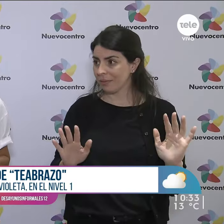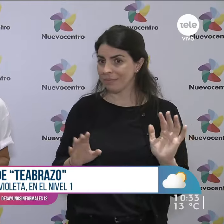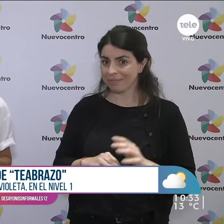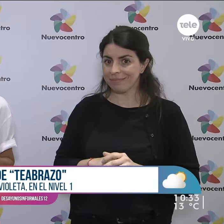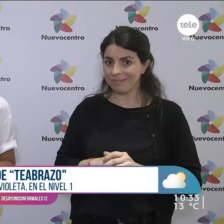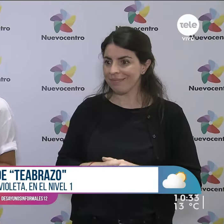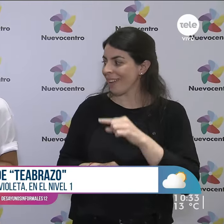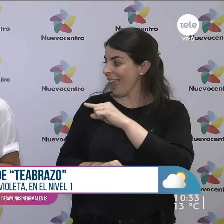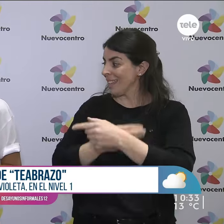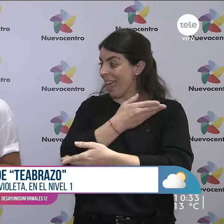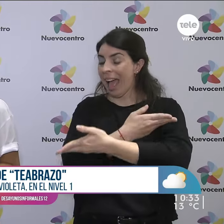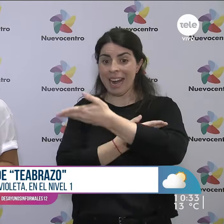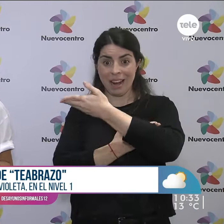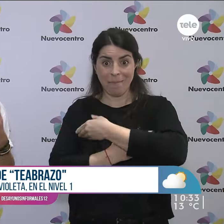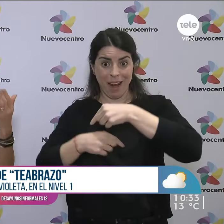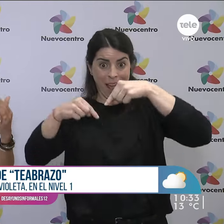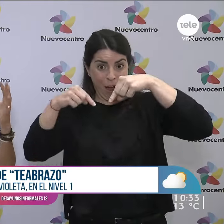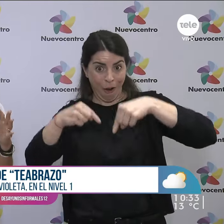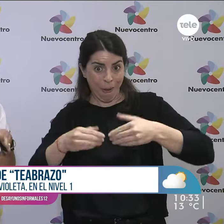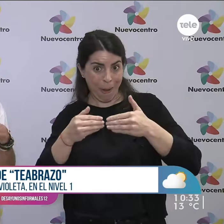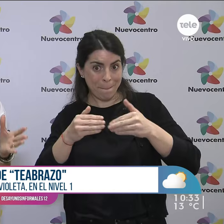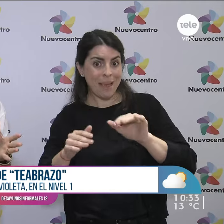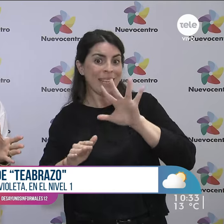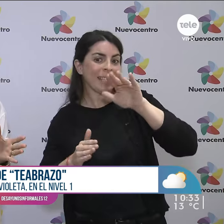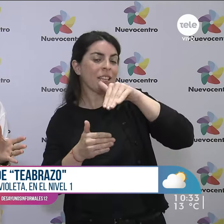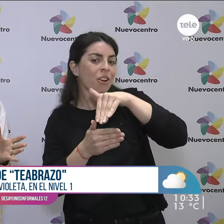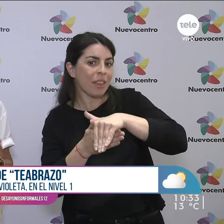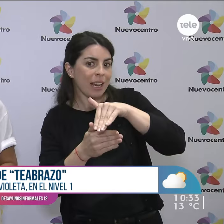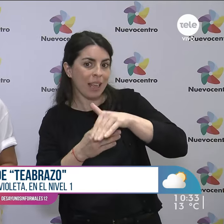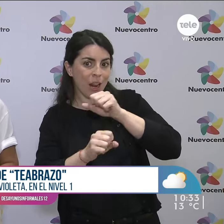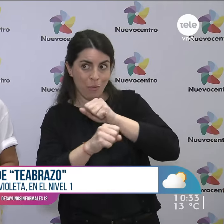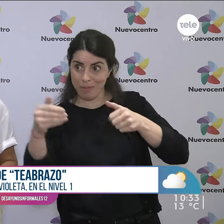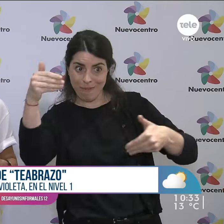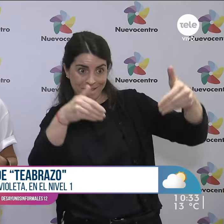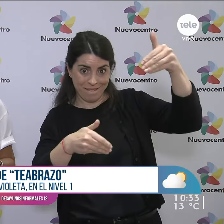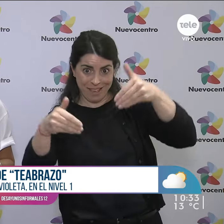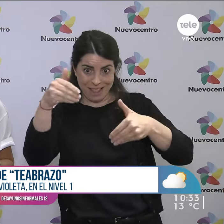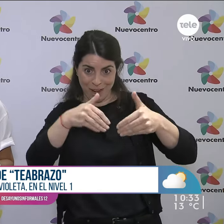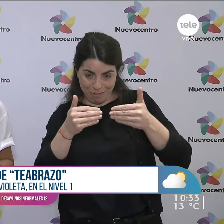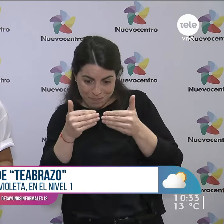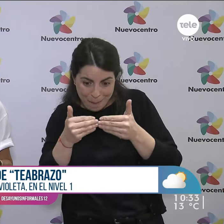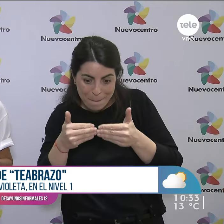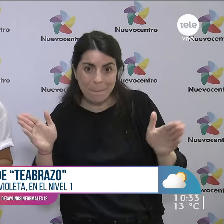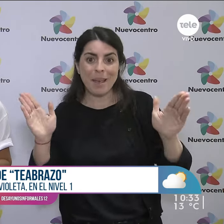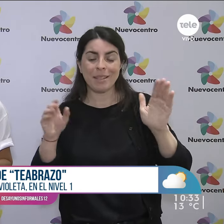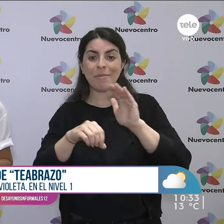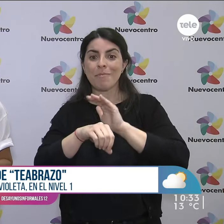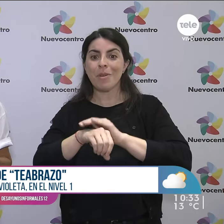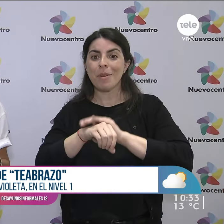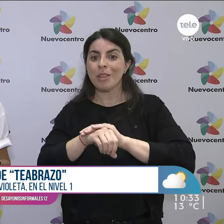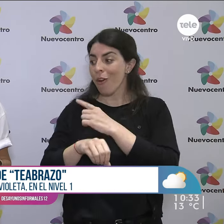van a estar a la venta a partir de hoy a las 17 horas, que es cuando inauguramos para todo público el espacio de Te Abrazo, van a estar